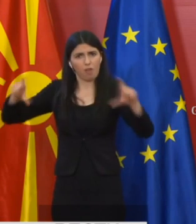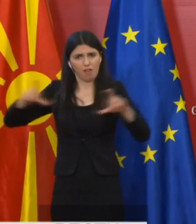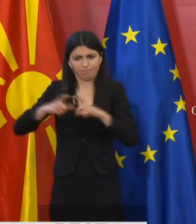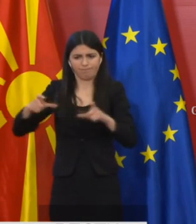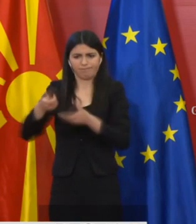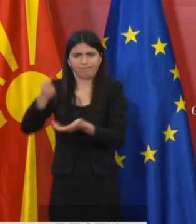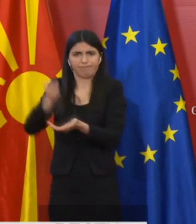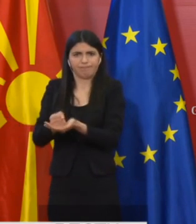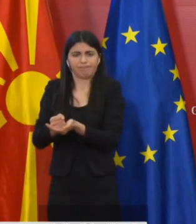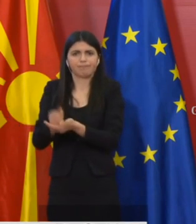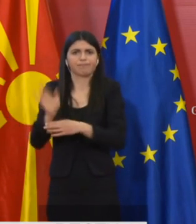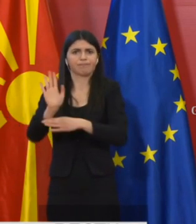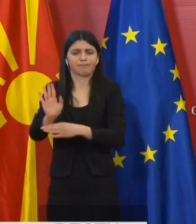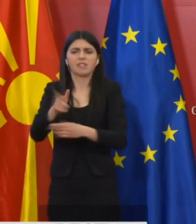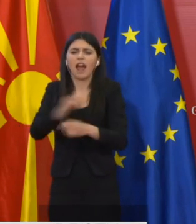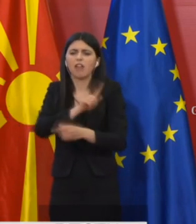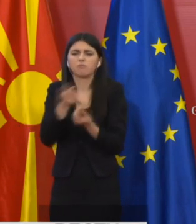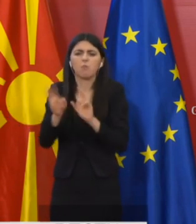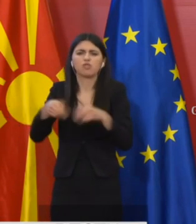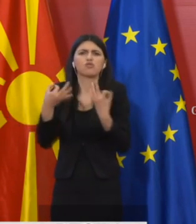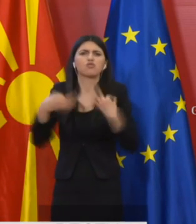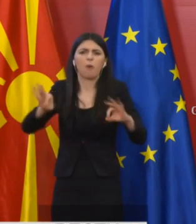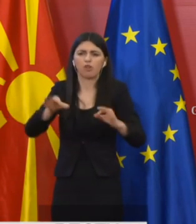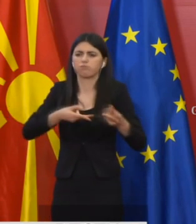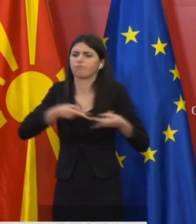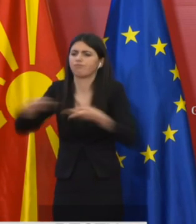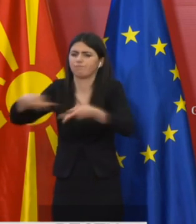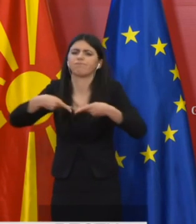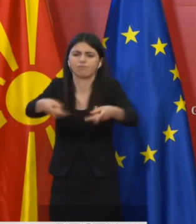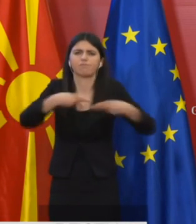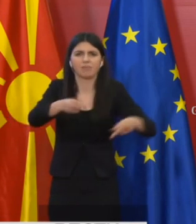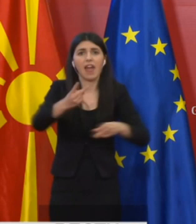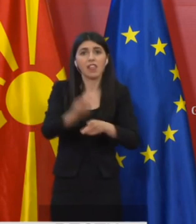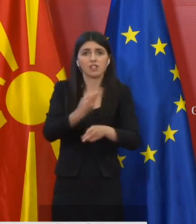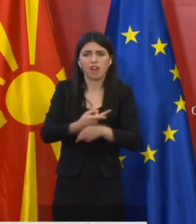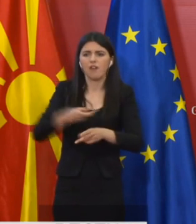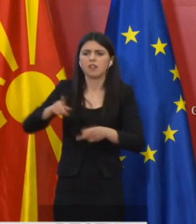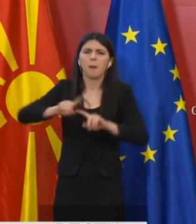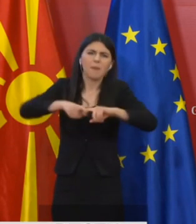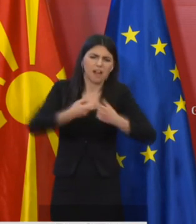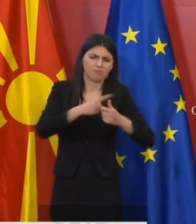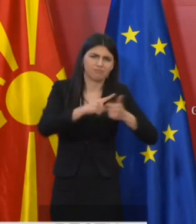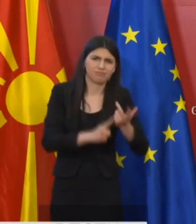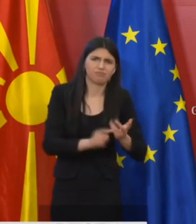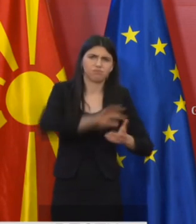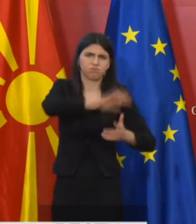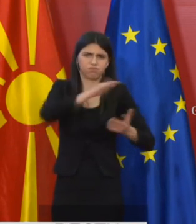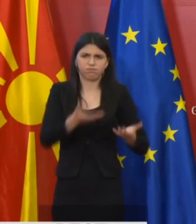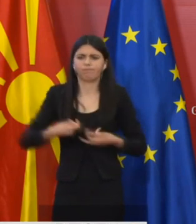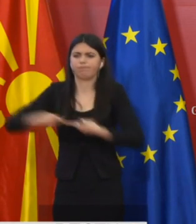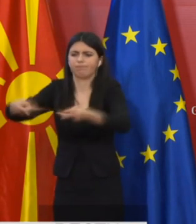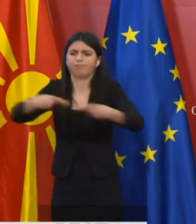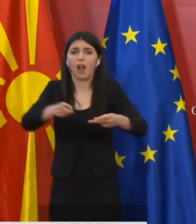потребни за непреченост на бдување на државата со необходните стоки, но секако согласно посебниот